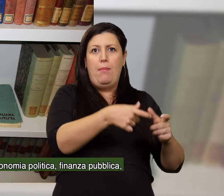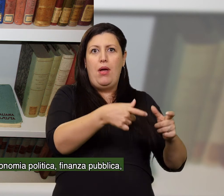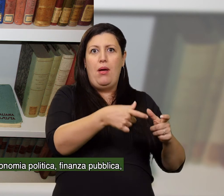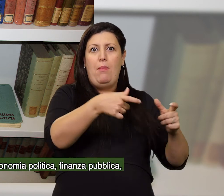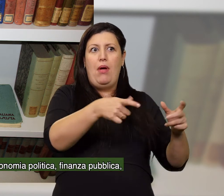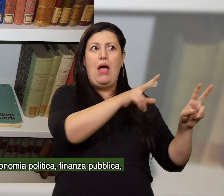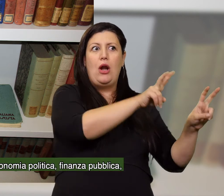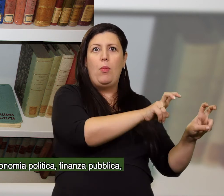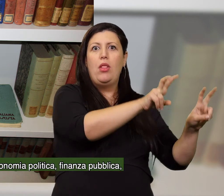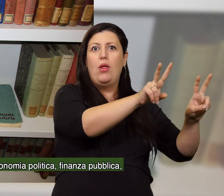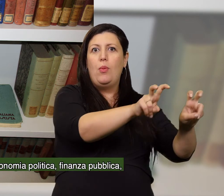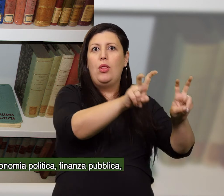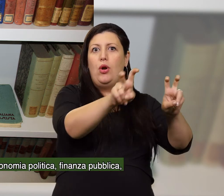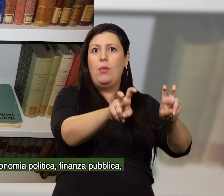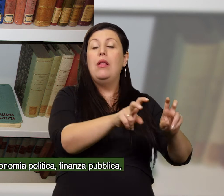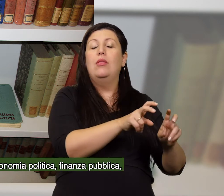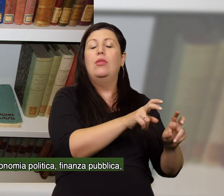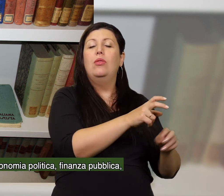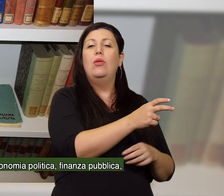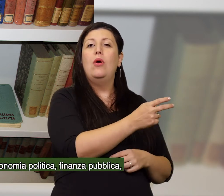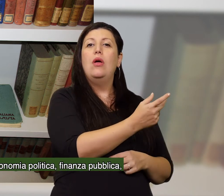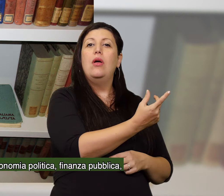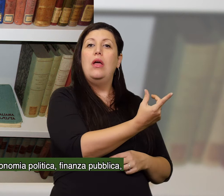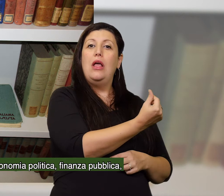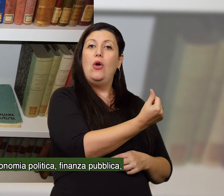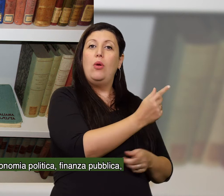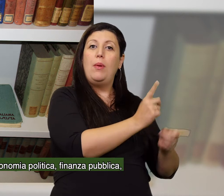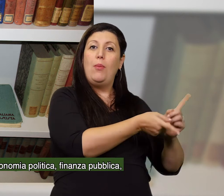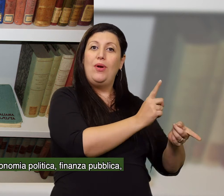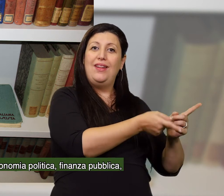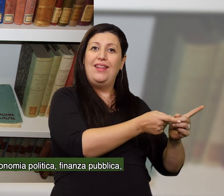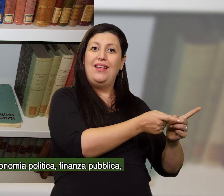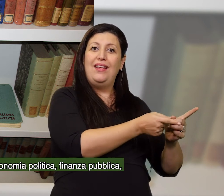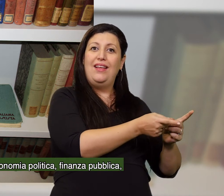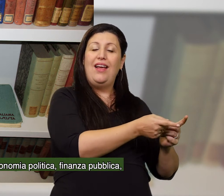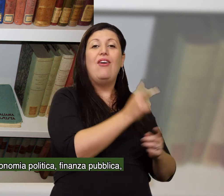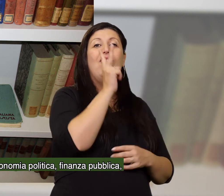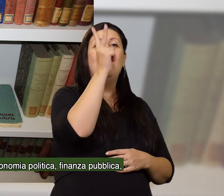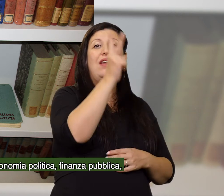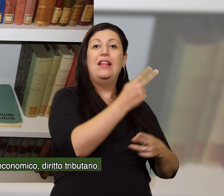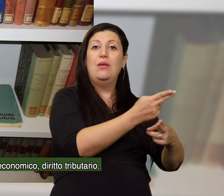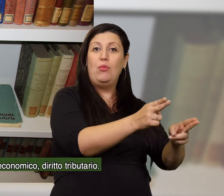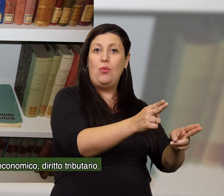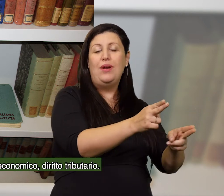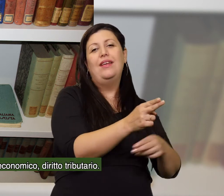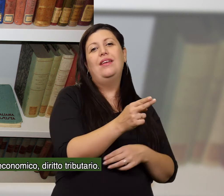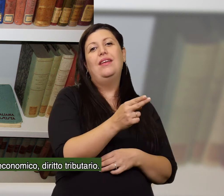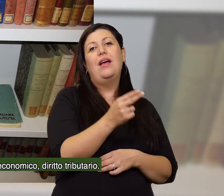si allarga i settori di economia politica, finanza pubblica, storia del pensiero